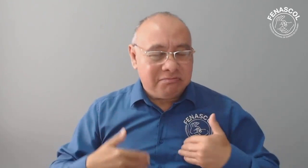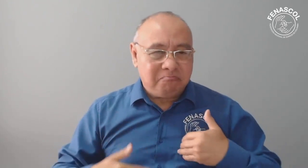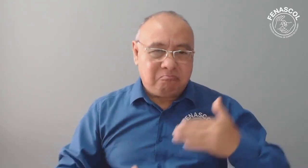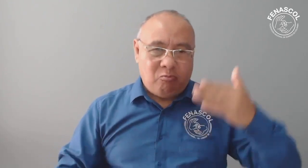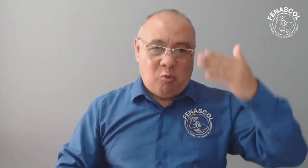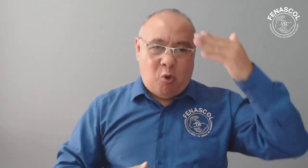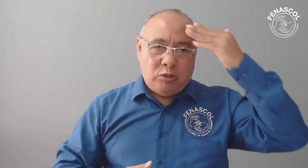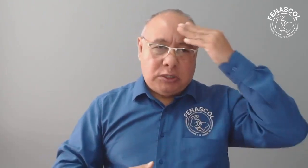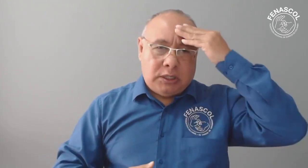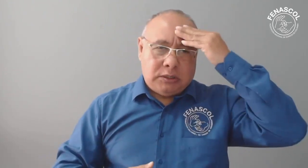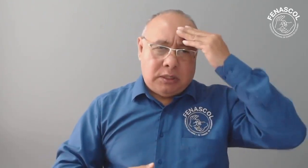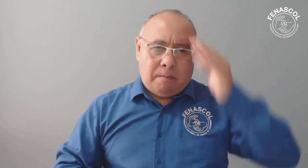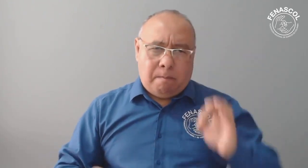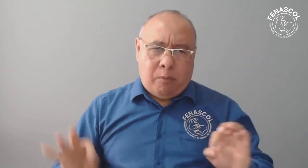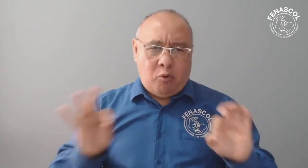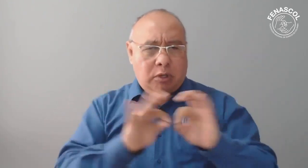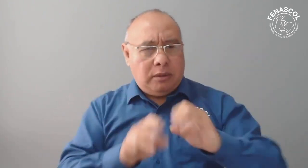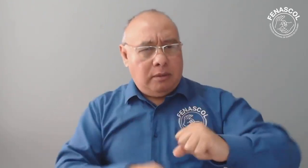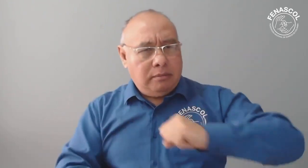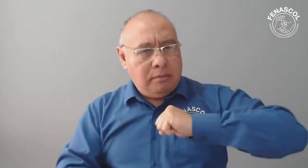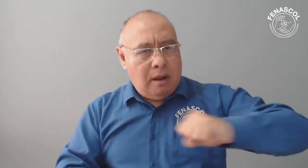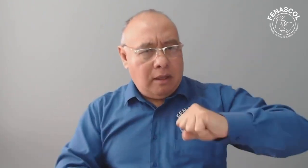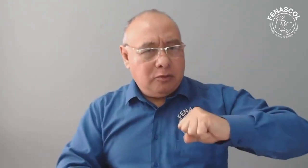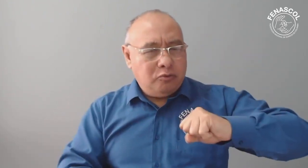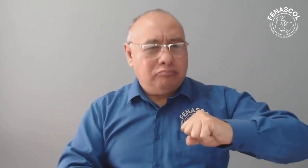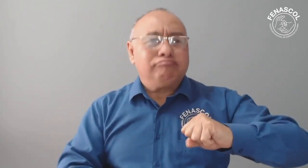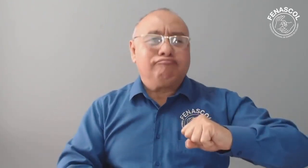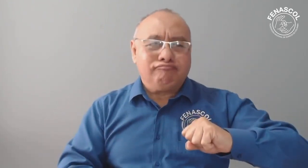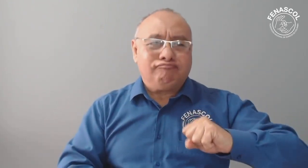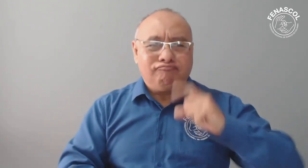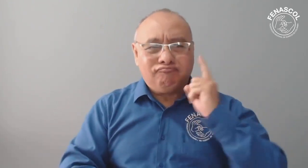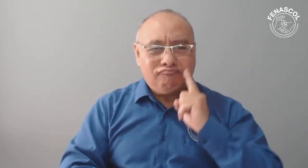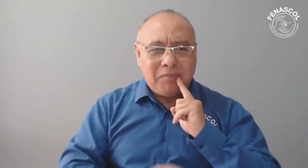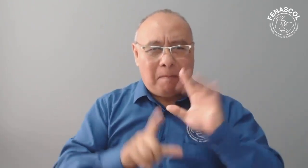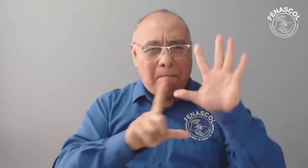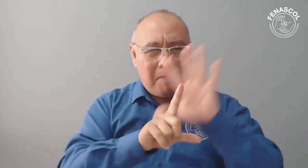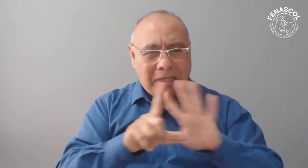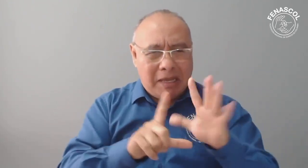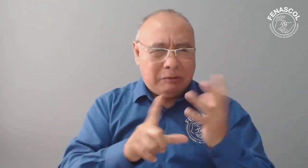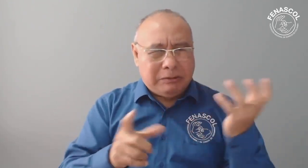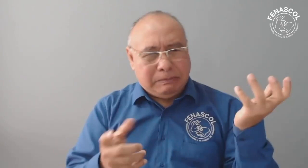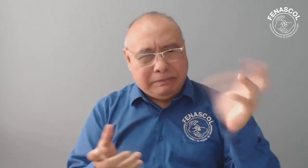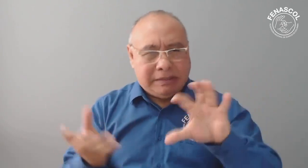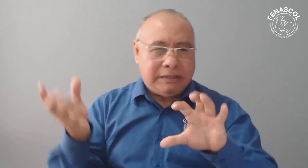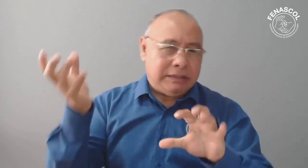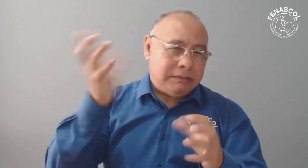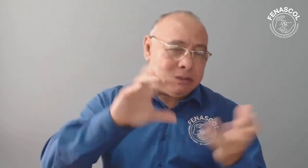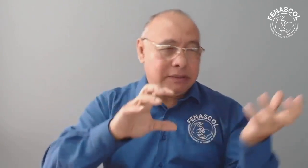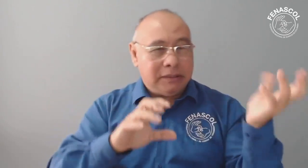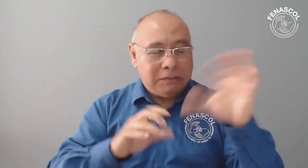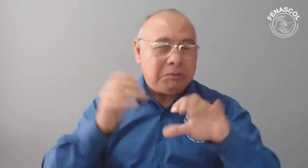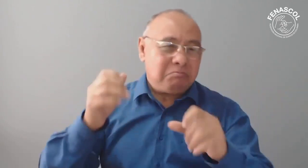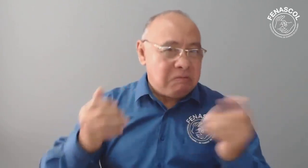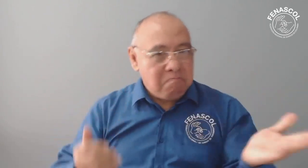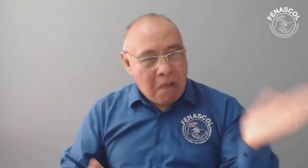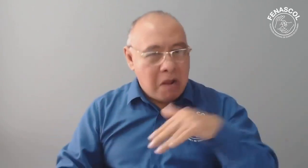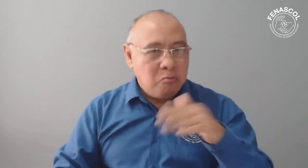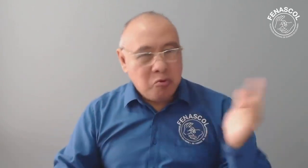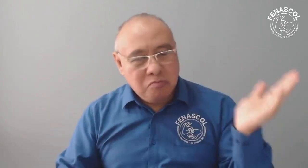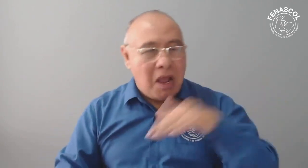conscientes de la importancia de exigir sus propios derechos. Se han posteado videos convocando e invitando al plantón